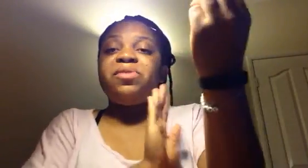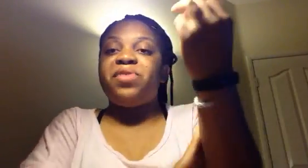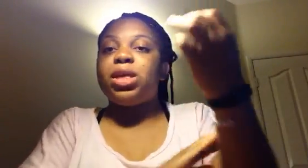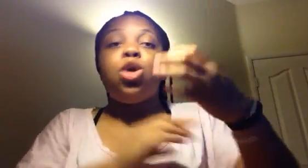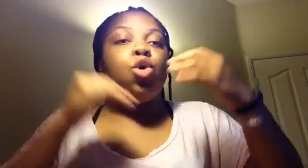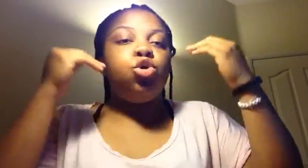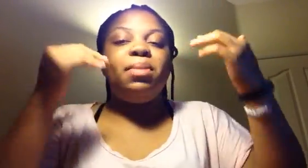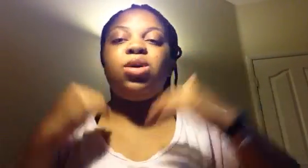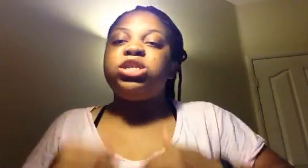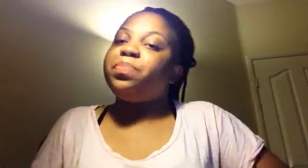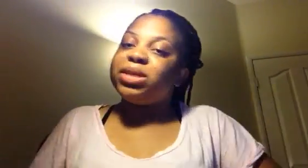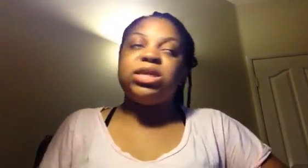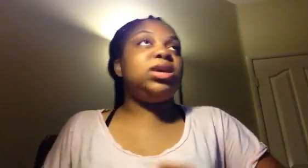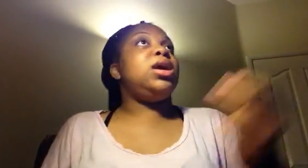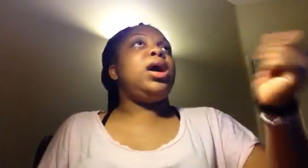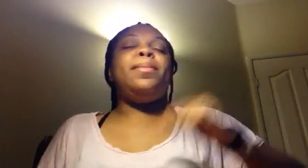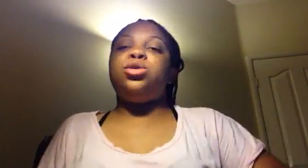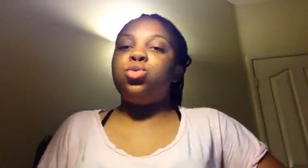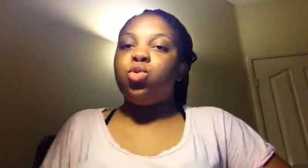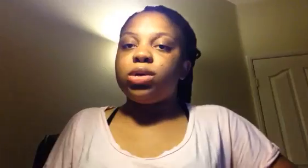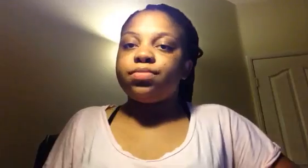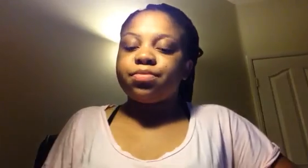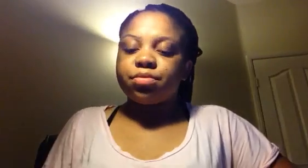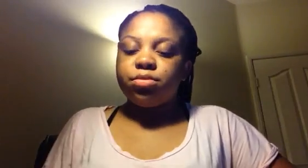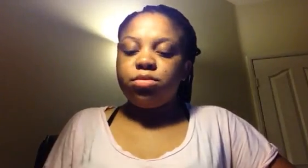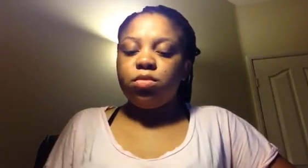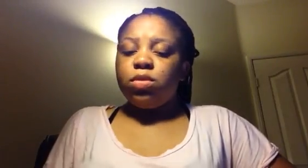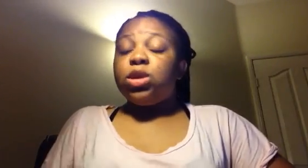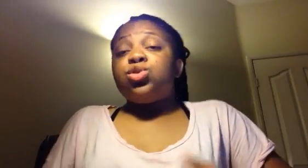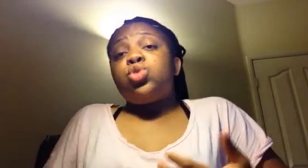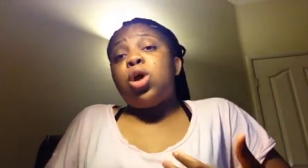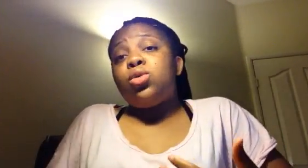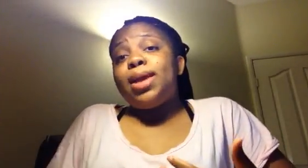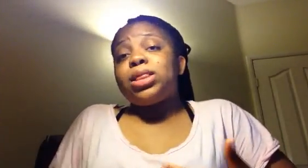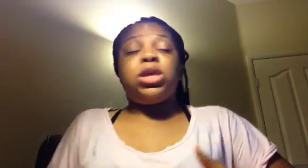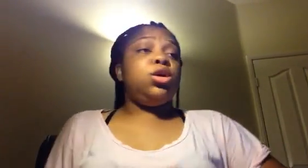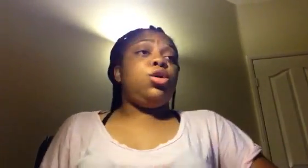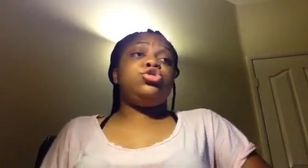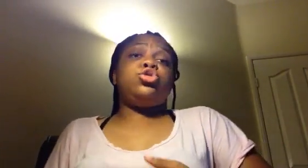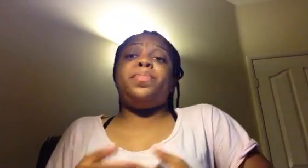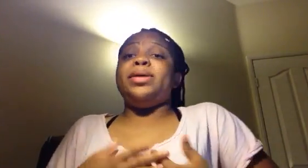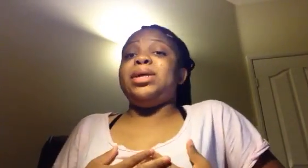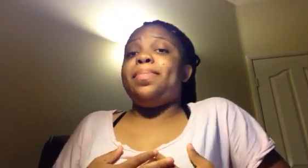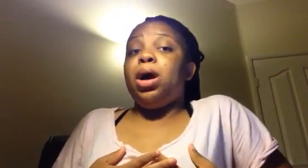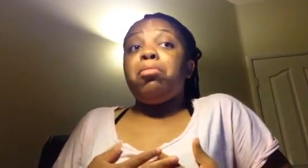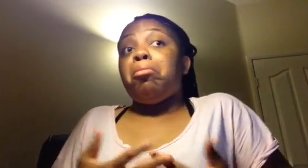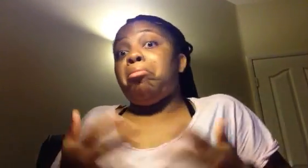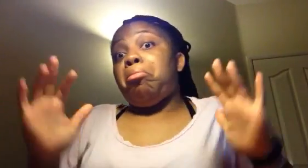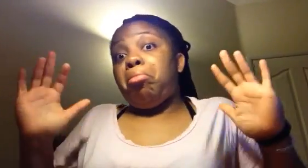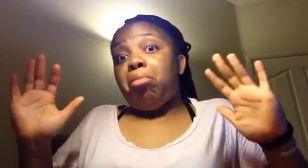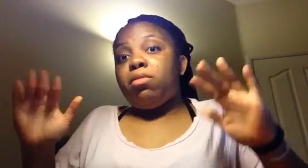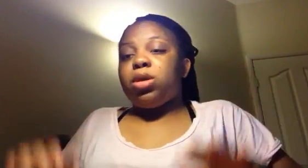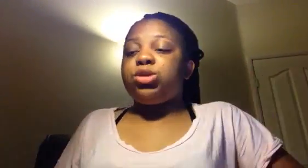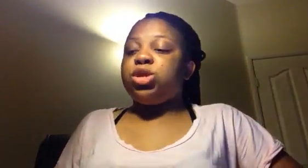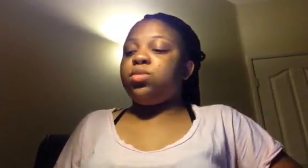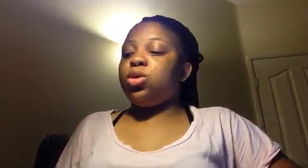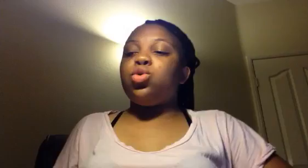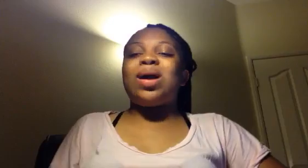ses veines. On le met dans des petits. A même nous loin. Soyez honnête. Je ne pensais pas. Très honnêtement que le